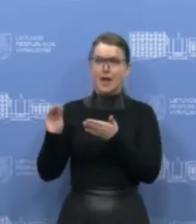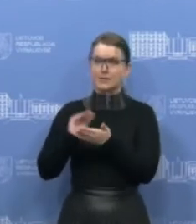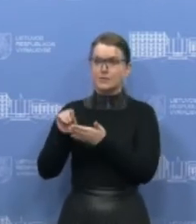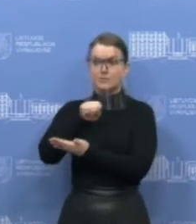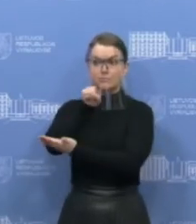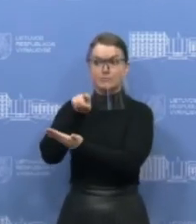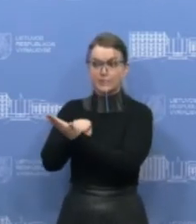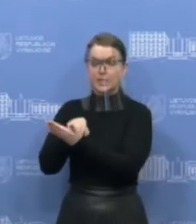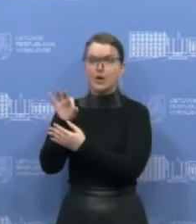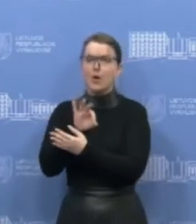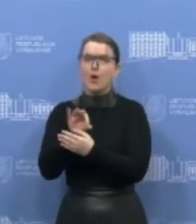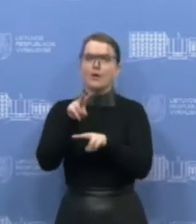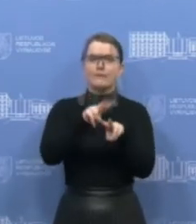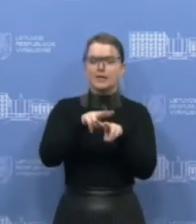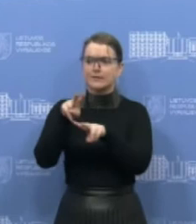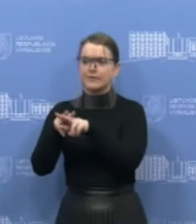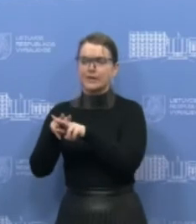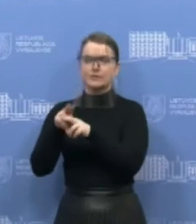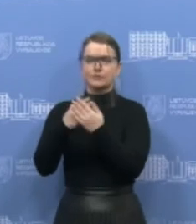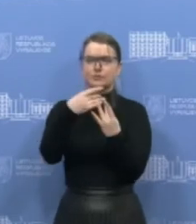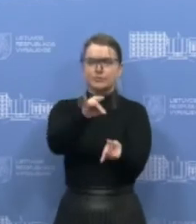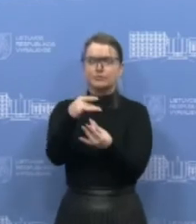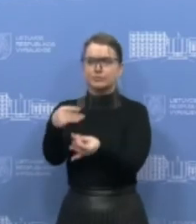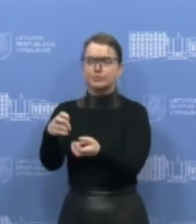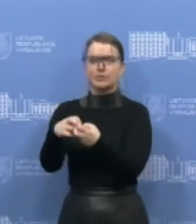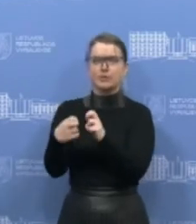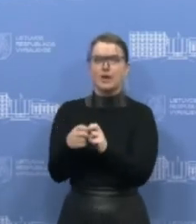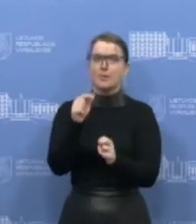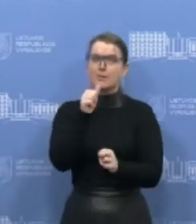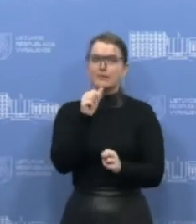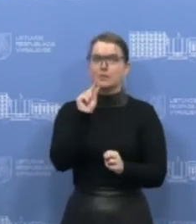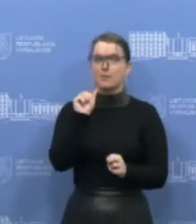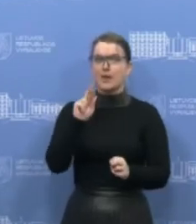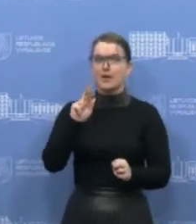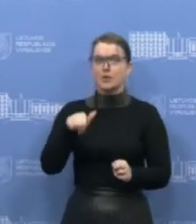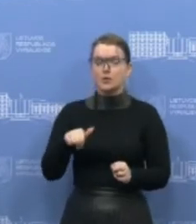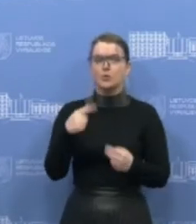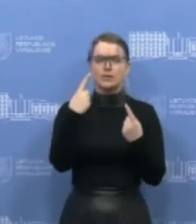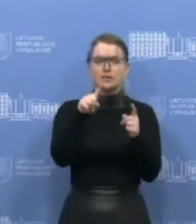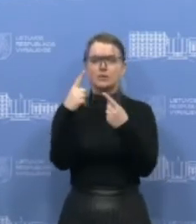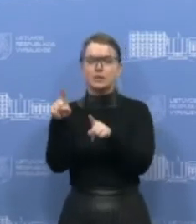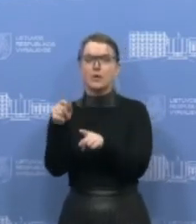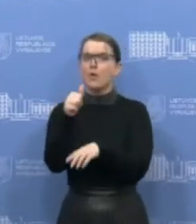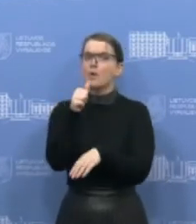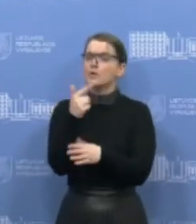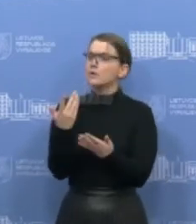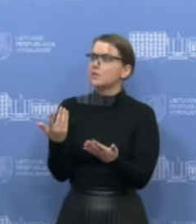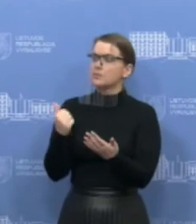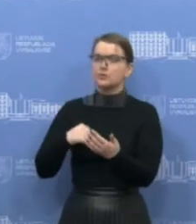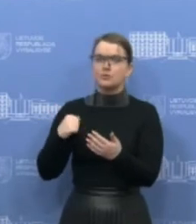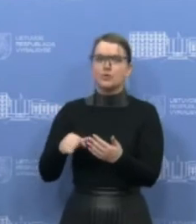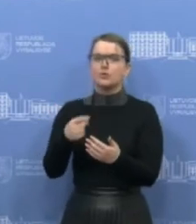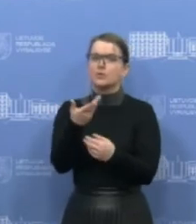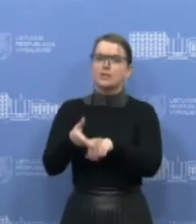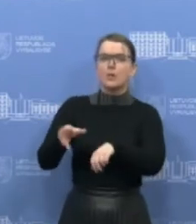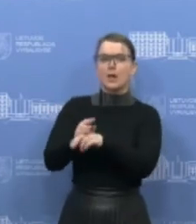tas probleminės vietas. Keletą jau išvardinot, viena iš jų yra Peru, ar kelios valstybės. O kur daugiausia vaiždų